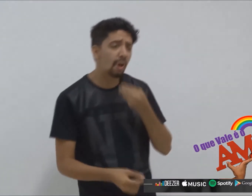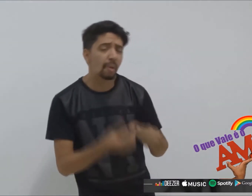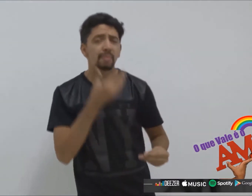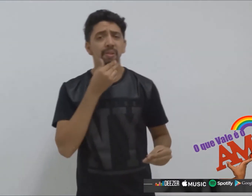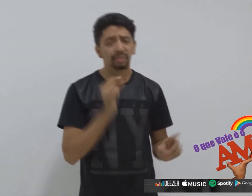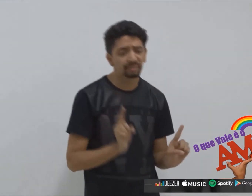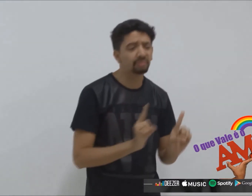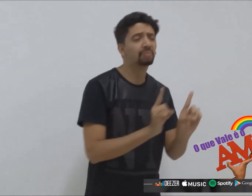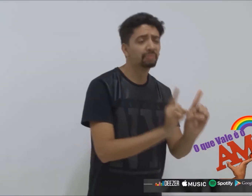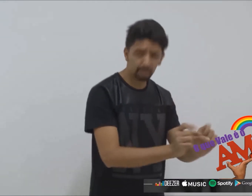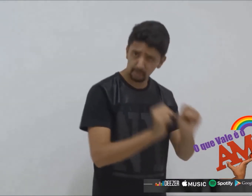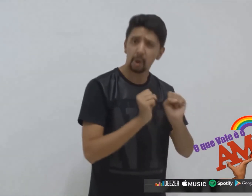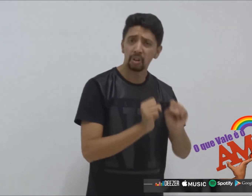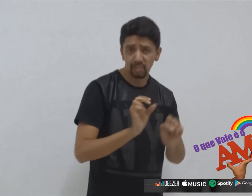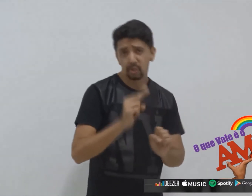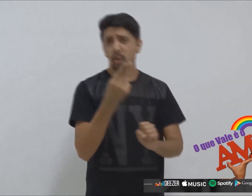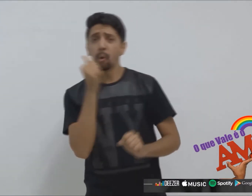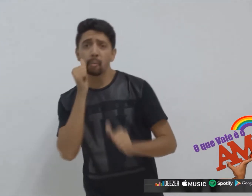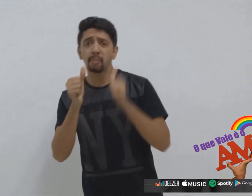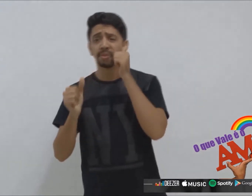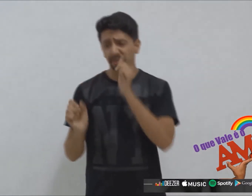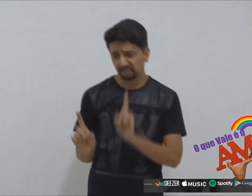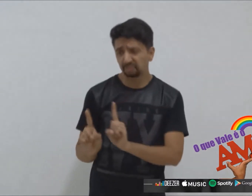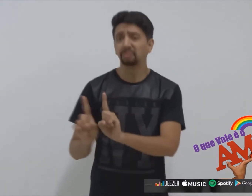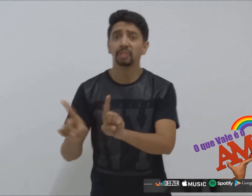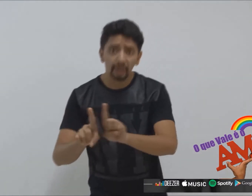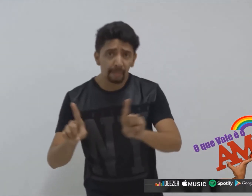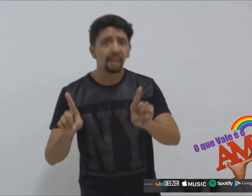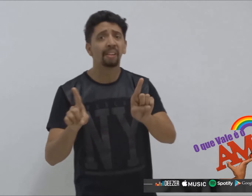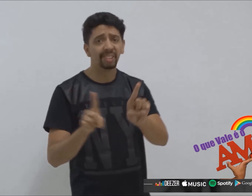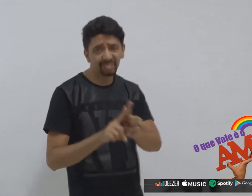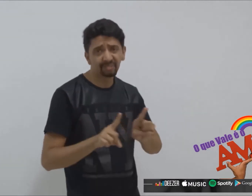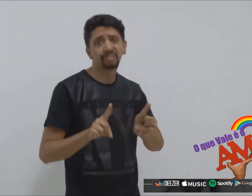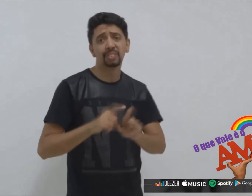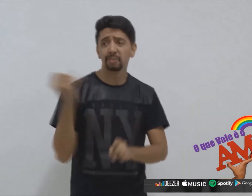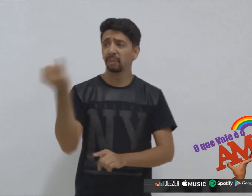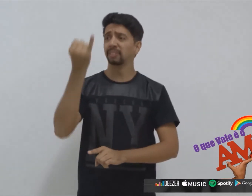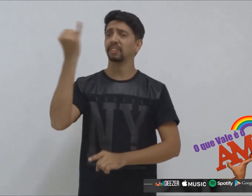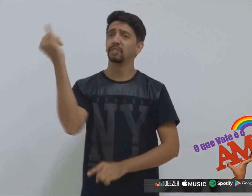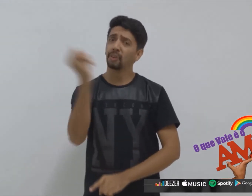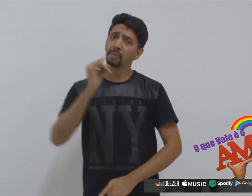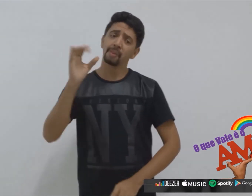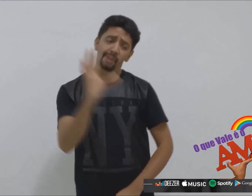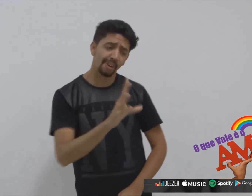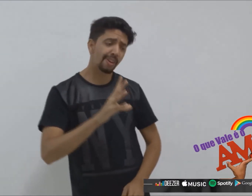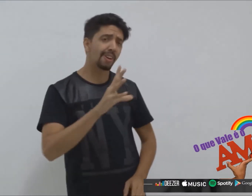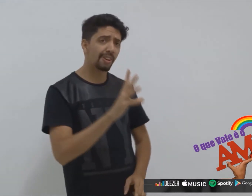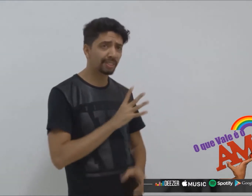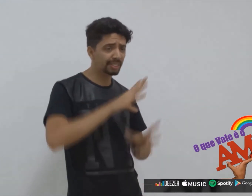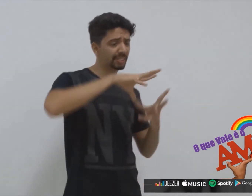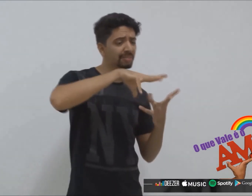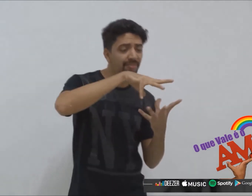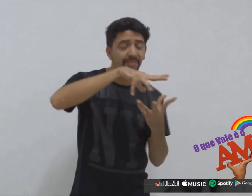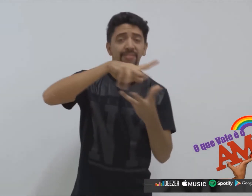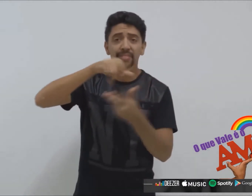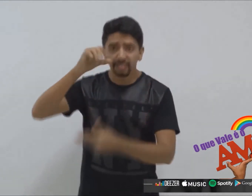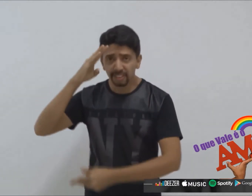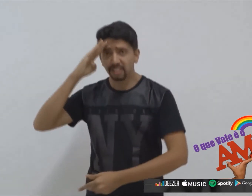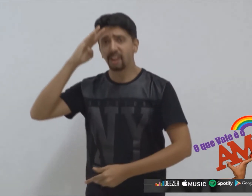tudo, homem com homem, até mulher com mulher O que vale é o amor, que é regra universal